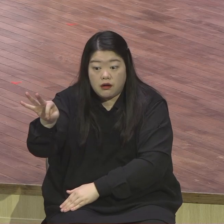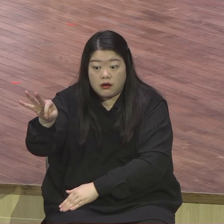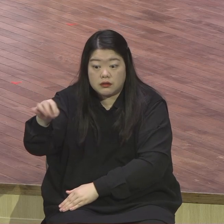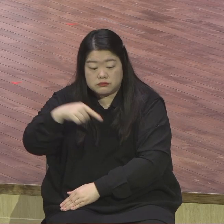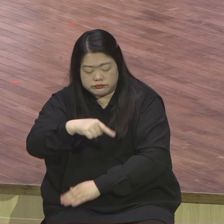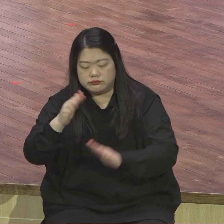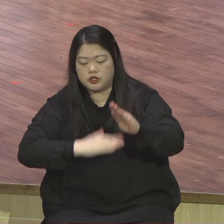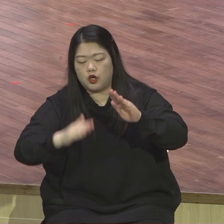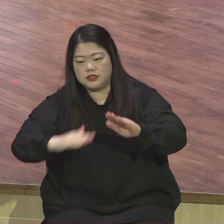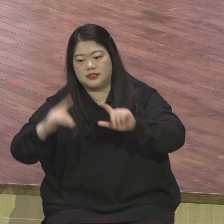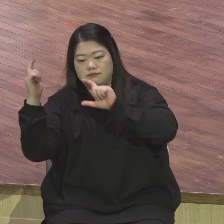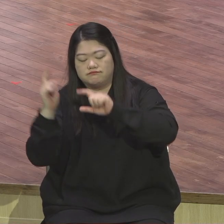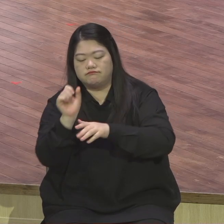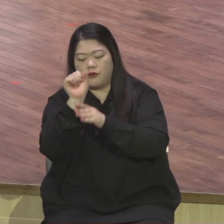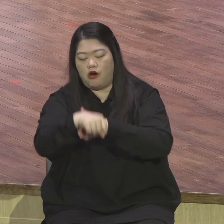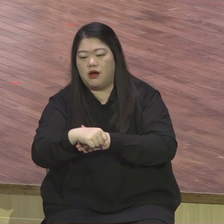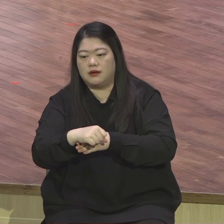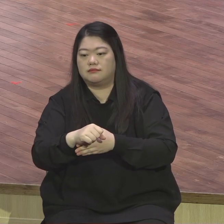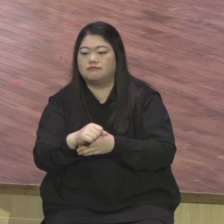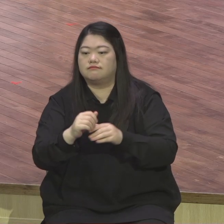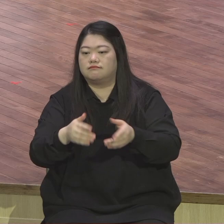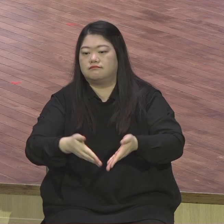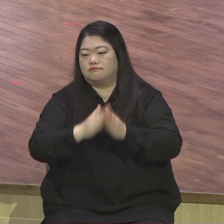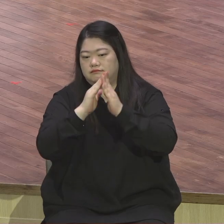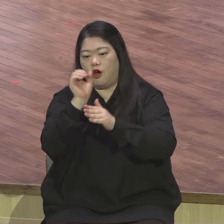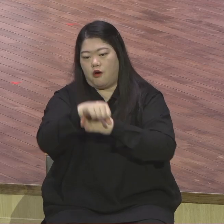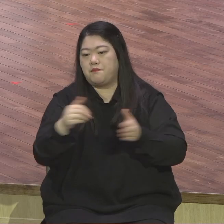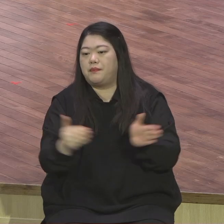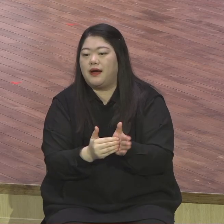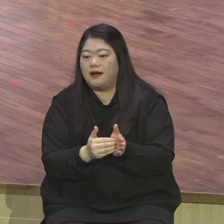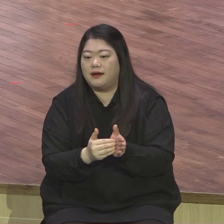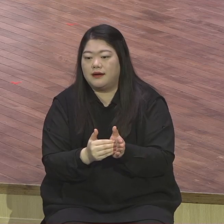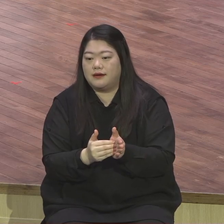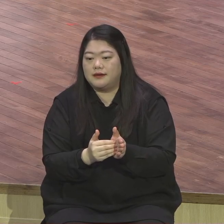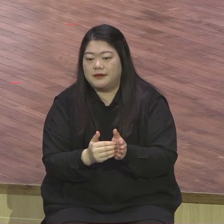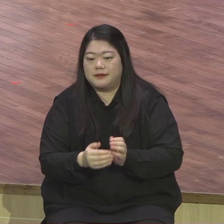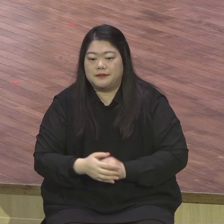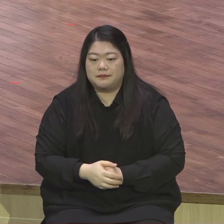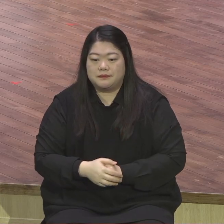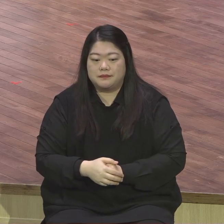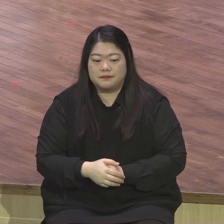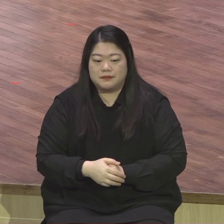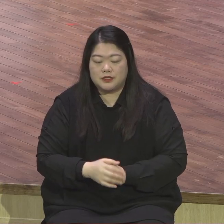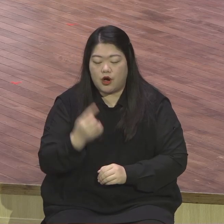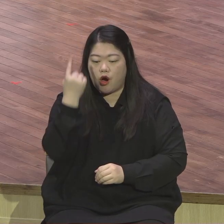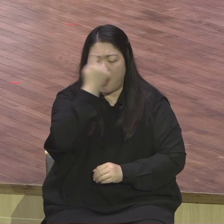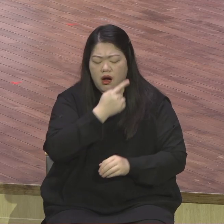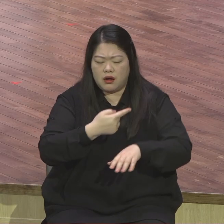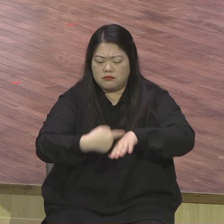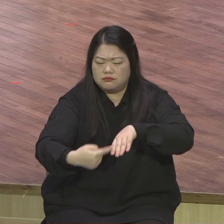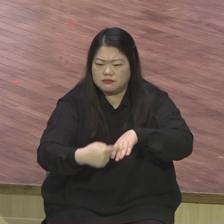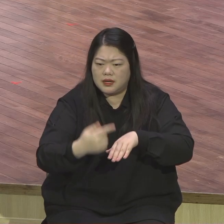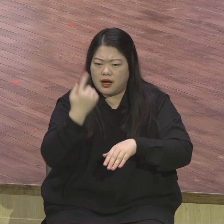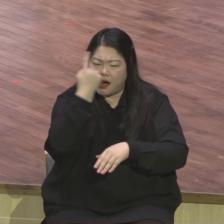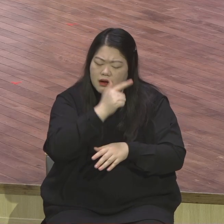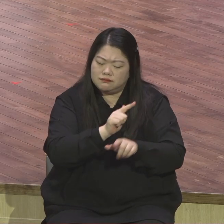허가가 났어요. 그래서 이제 다문화 중등대학교가 허가가 났기 때문에 개교식을 했고